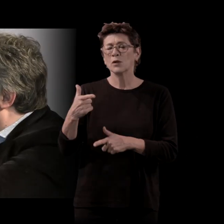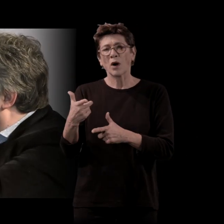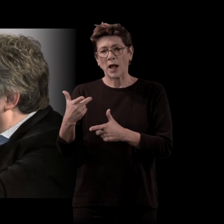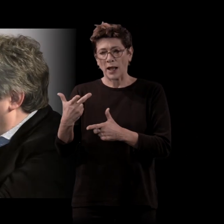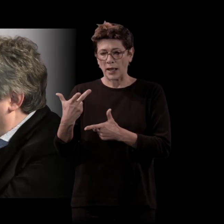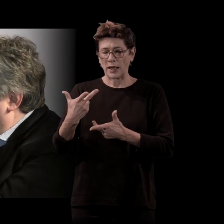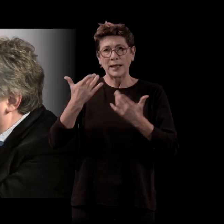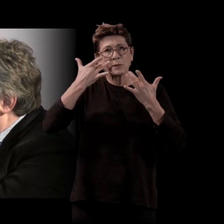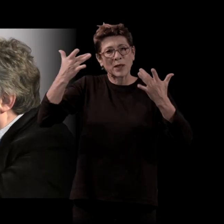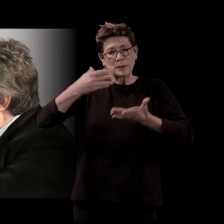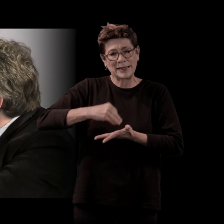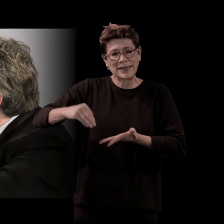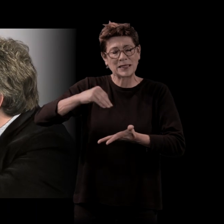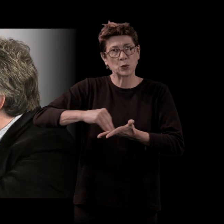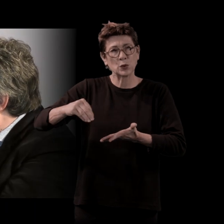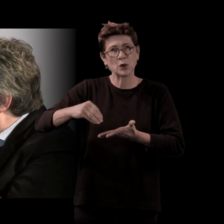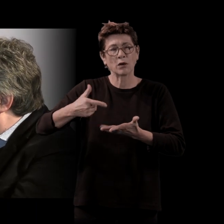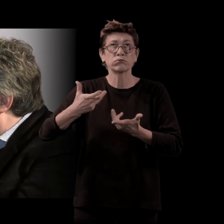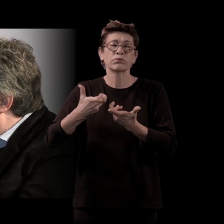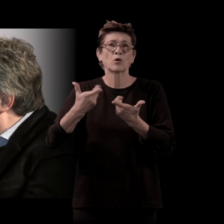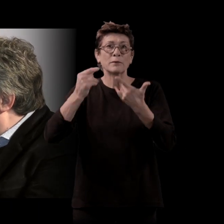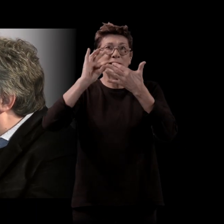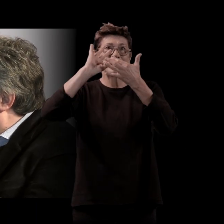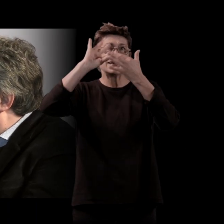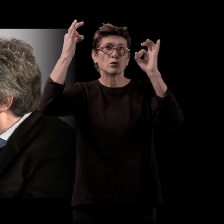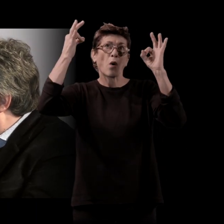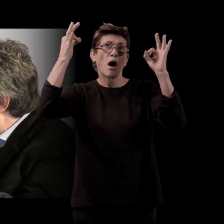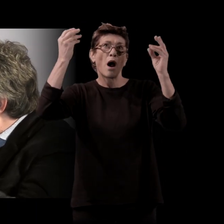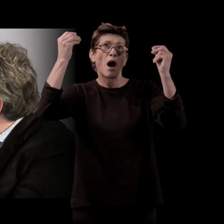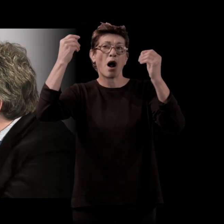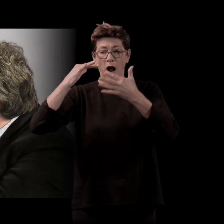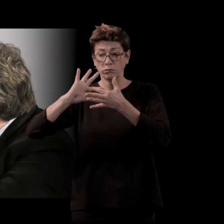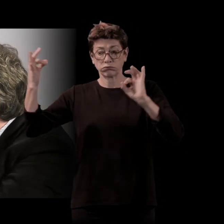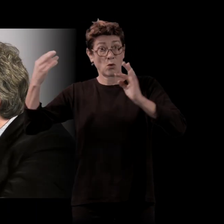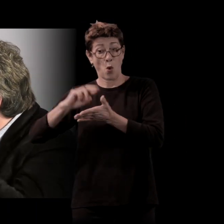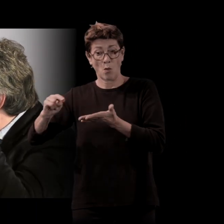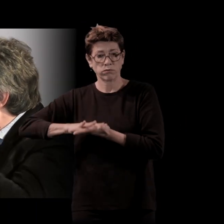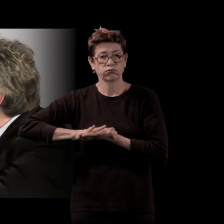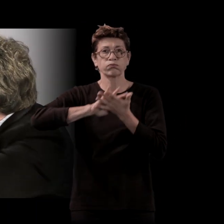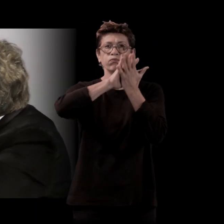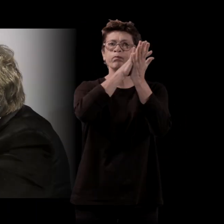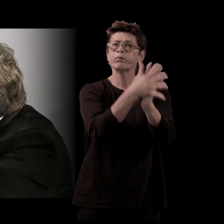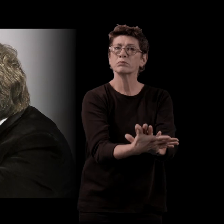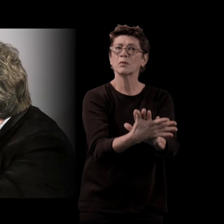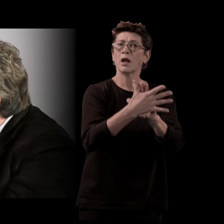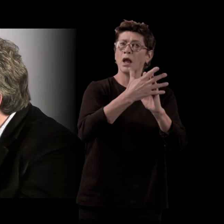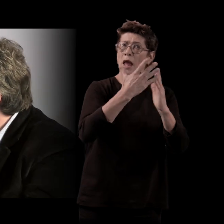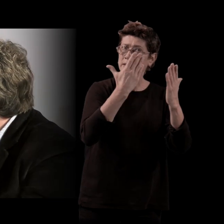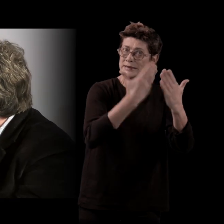écrite sous la forme romanesque, est-ce que cette expérience de transposition cinématographique avec une idée de représentation, est-ce que ça a eu un